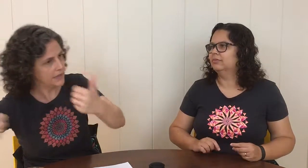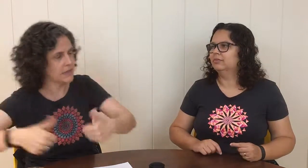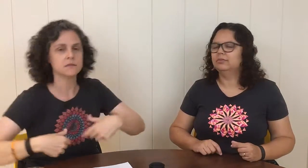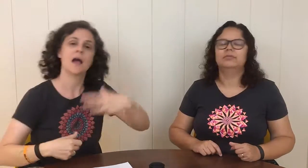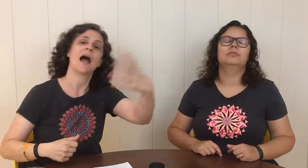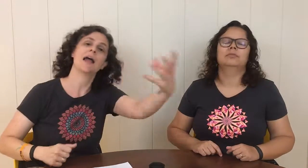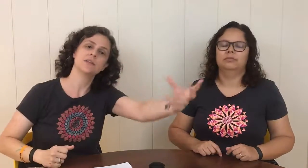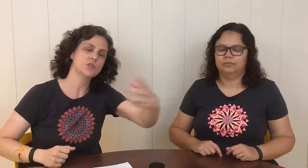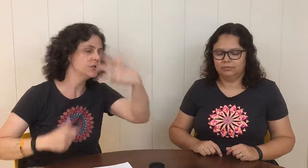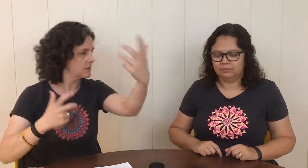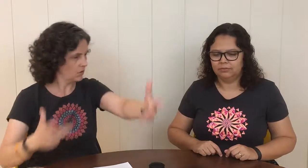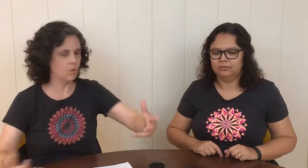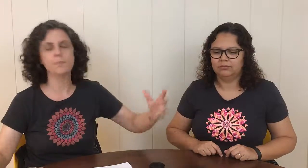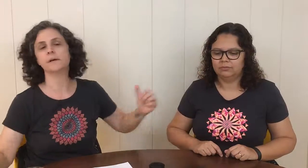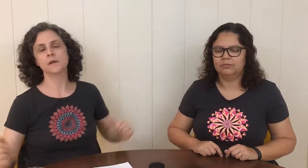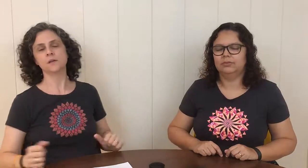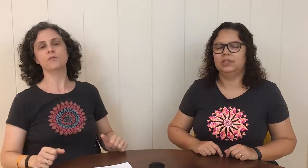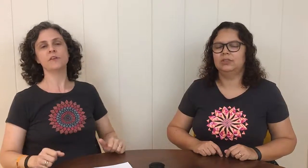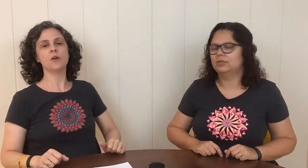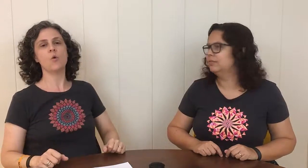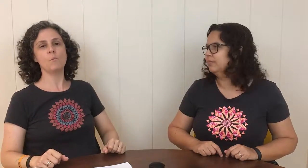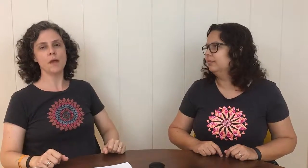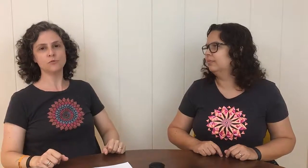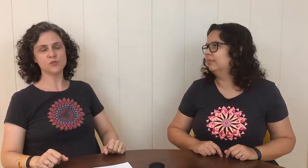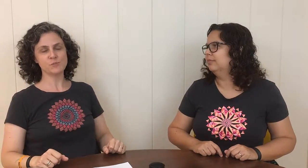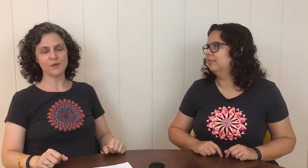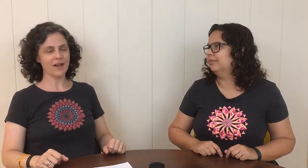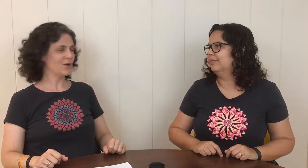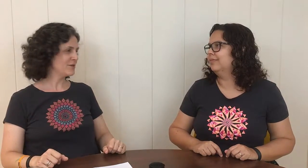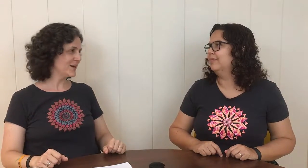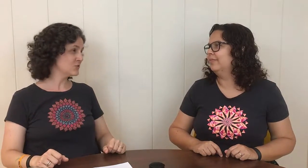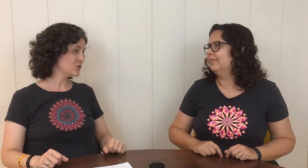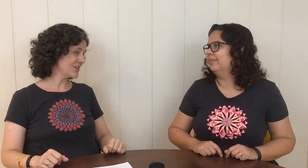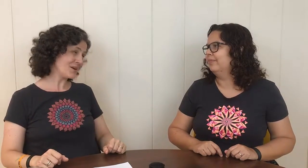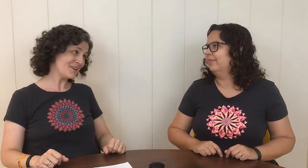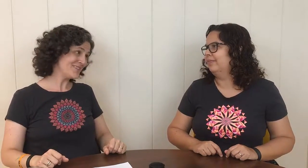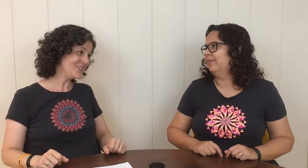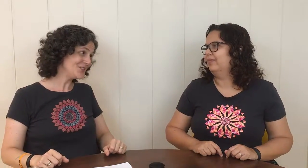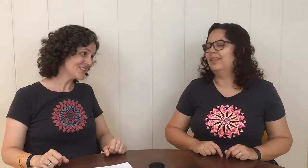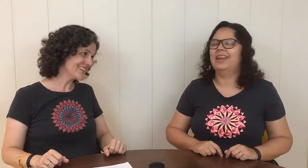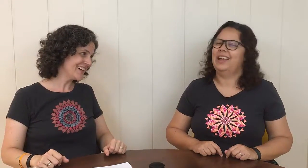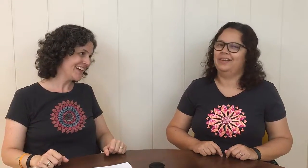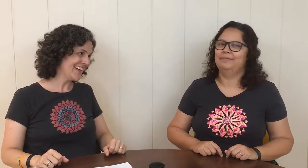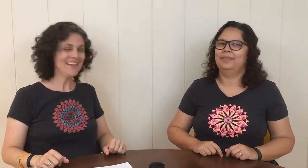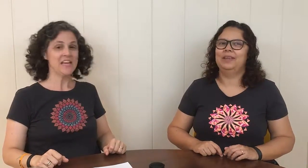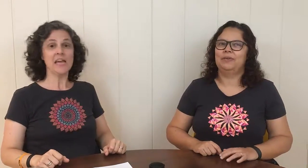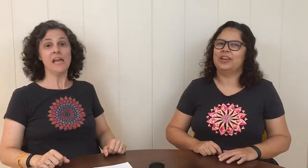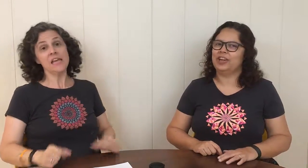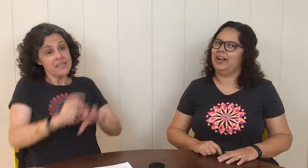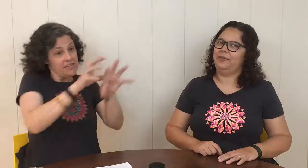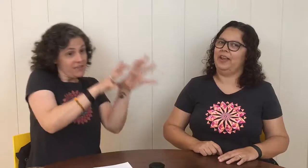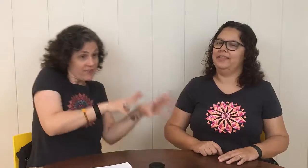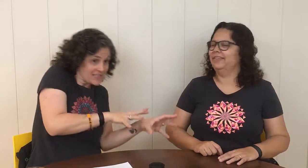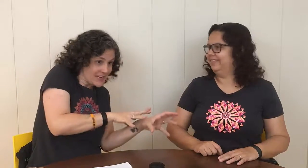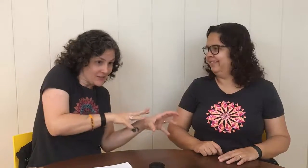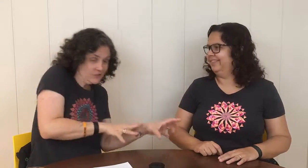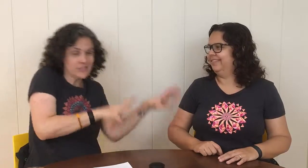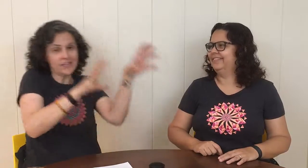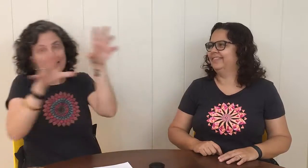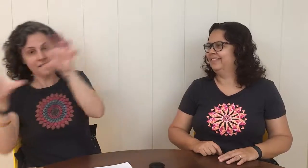Beleza. Ah, é da China? Compra. Não fiquem com medo de explorar o universo dos chás, que é maravilhoso. É, e não acha caro. E vai saindo do saquinho